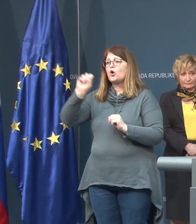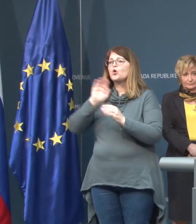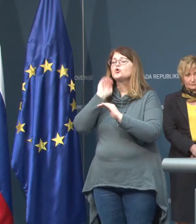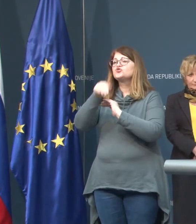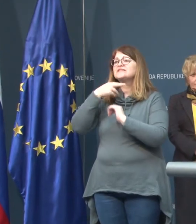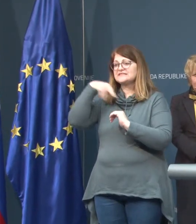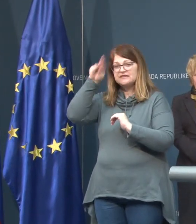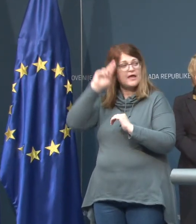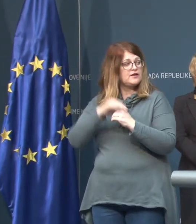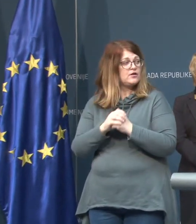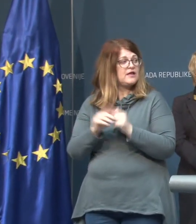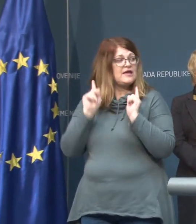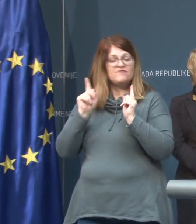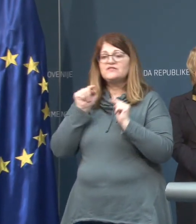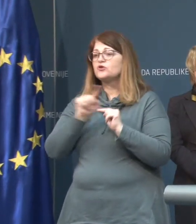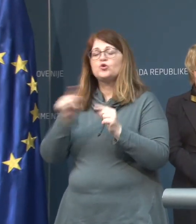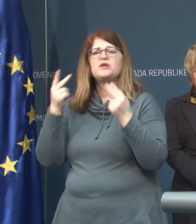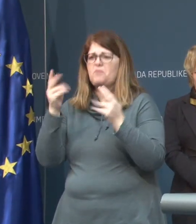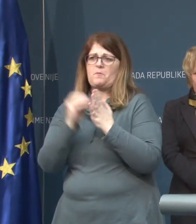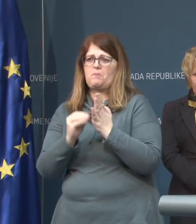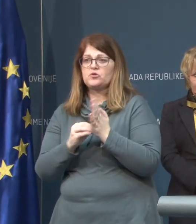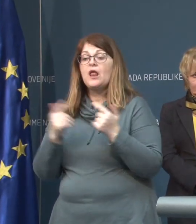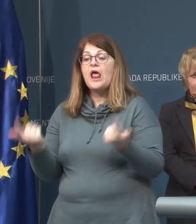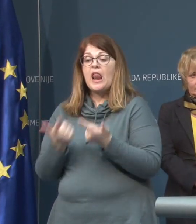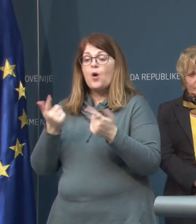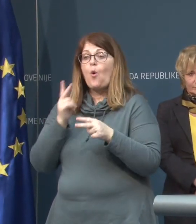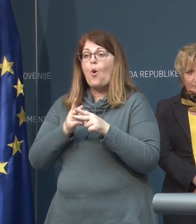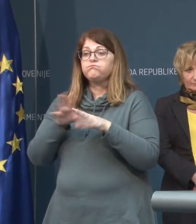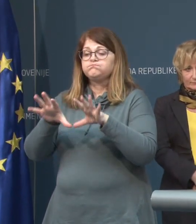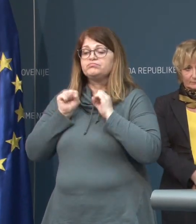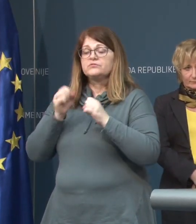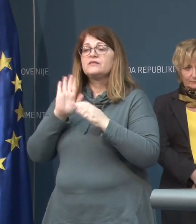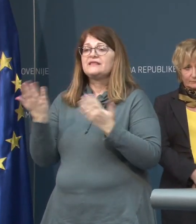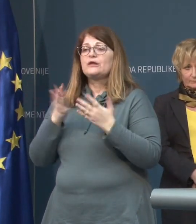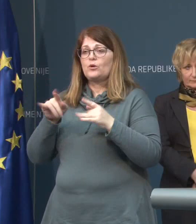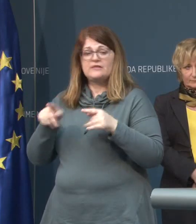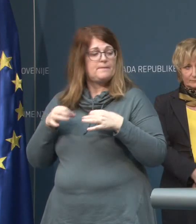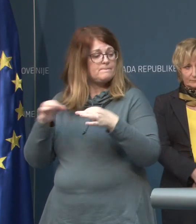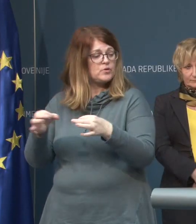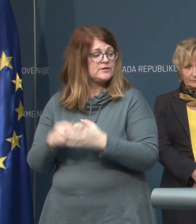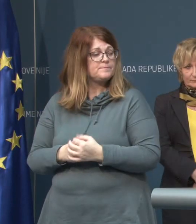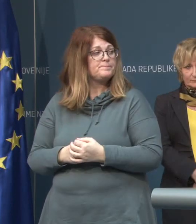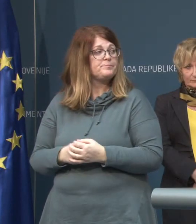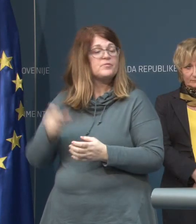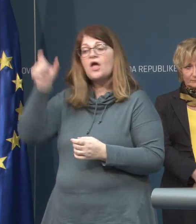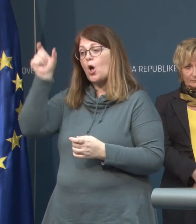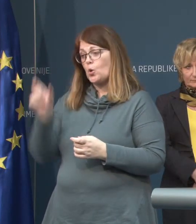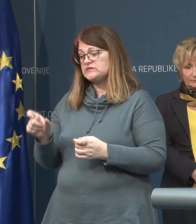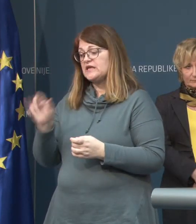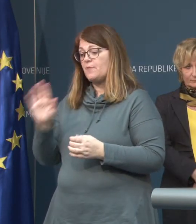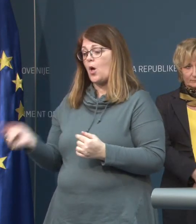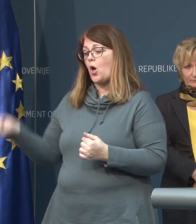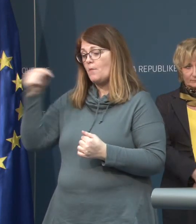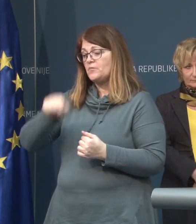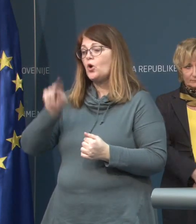Italijo, vendar to ni pomemben podatek, ker bi se lahko okužila kjerkoli na tej poti. Oseba se po prihodu